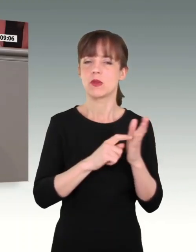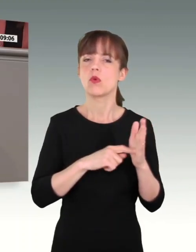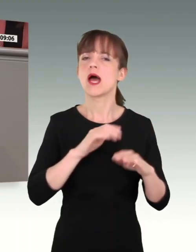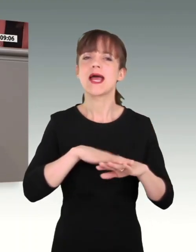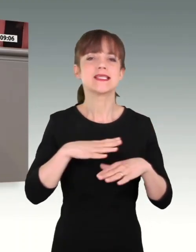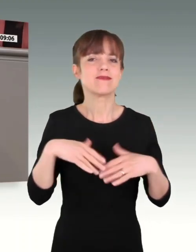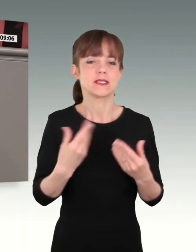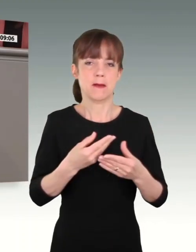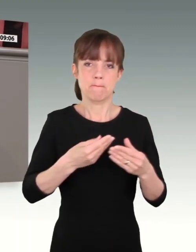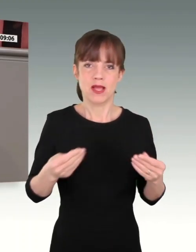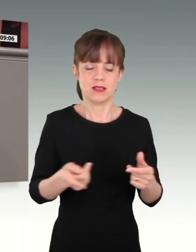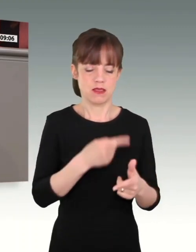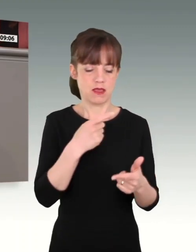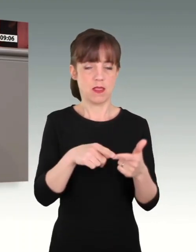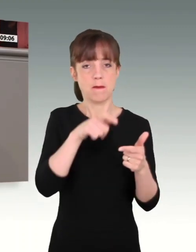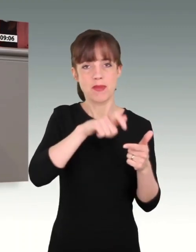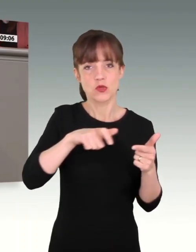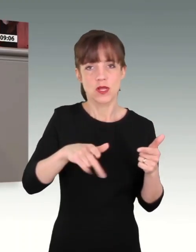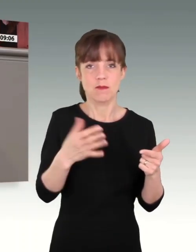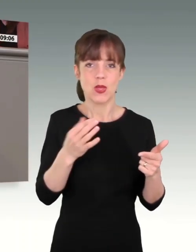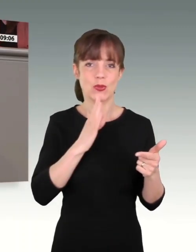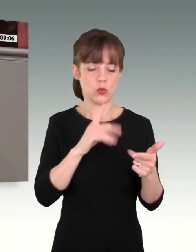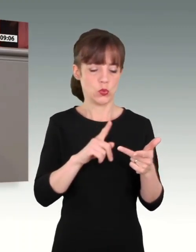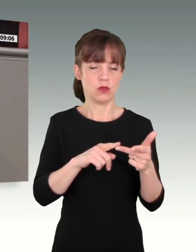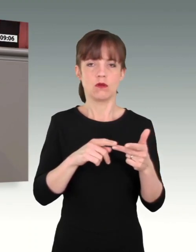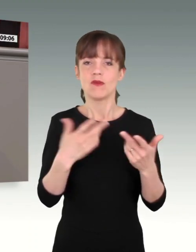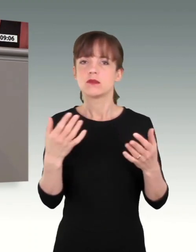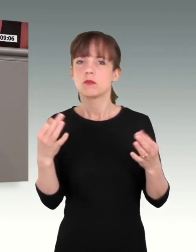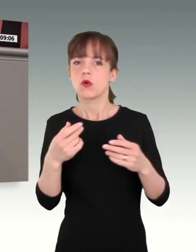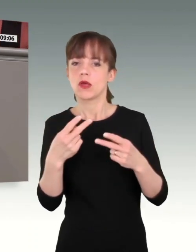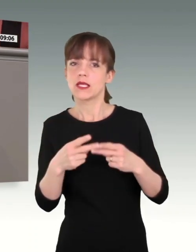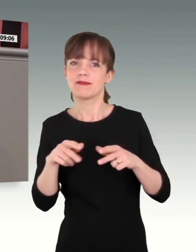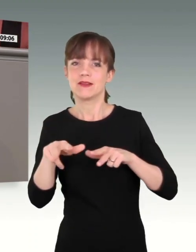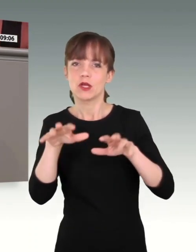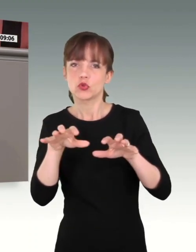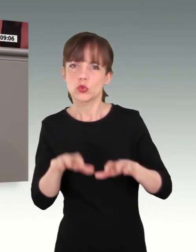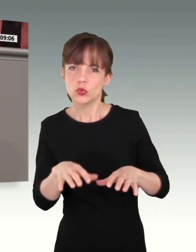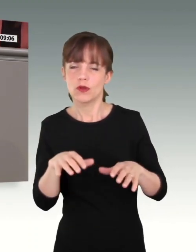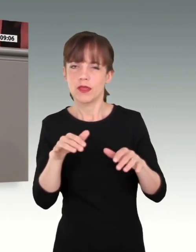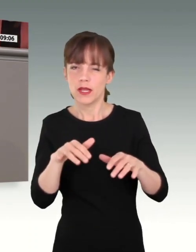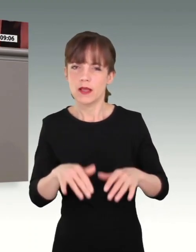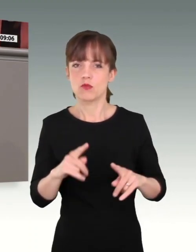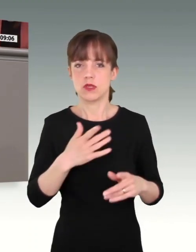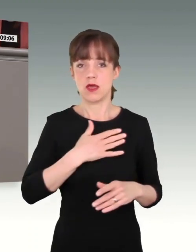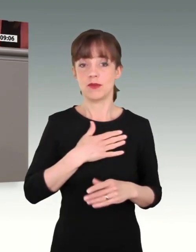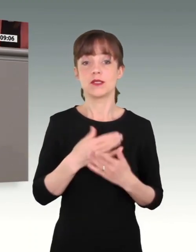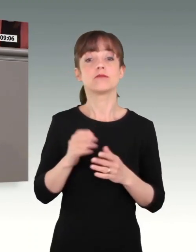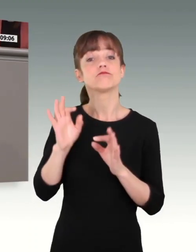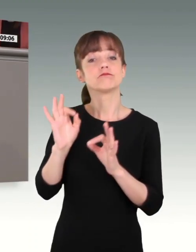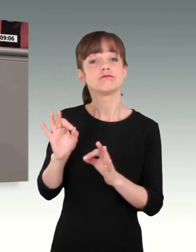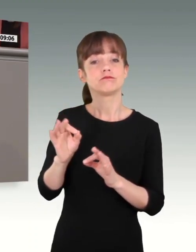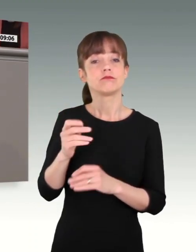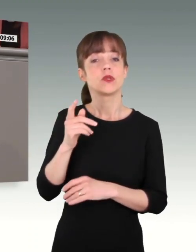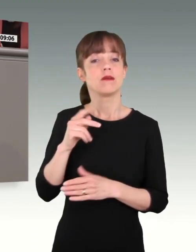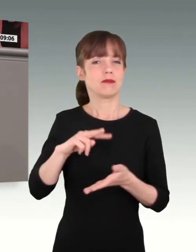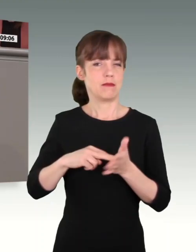Personal und Infrastruktur. Und ich begrüße deshalb ausdrücklich das geplante 100 Milliarden Euro Sondervermögen und die Erhöhung